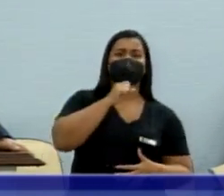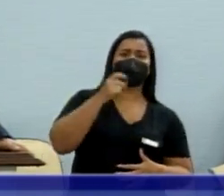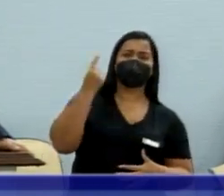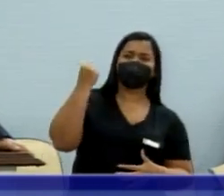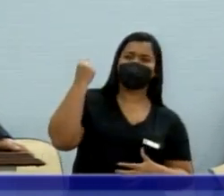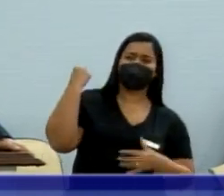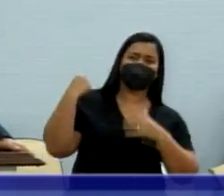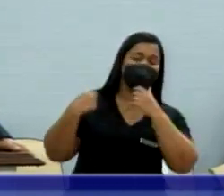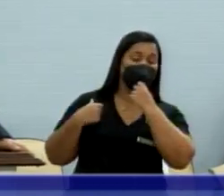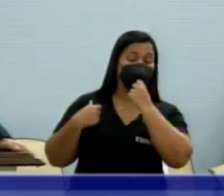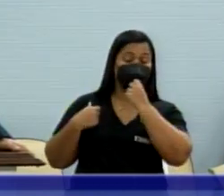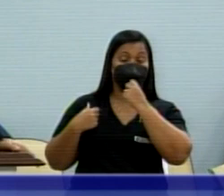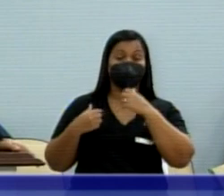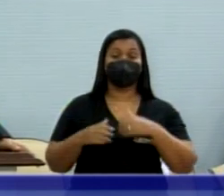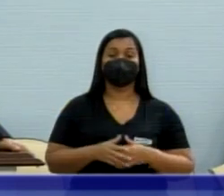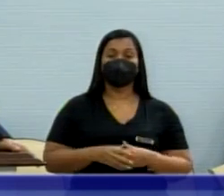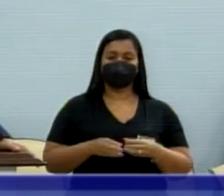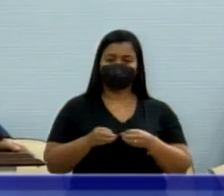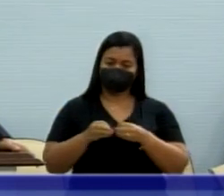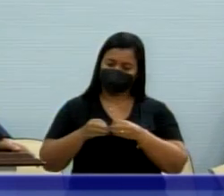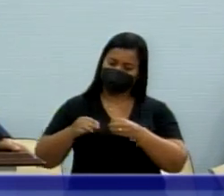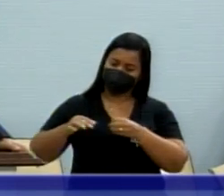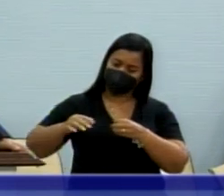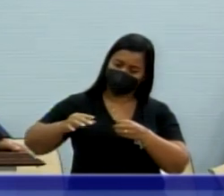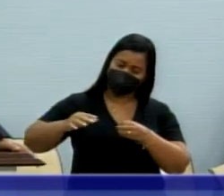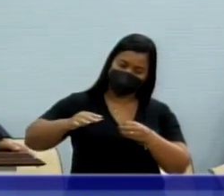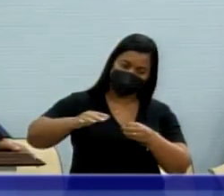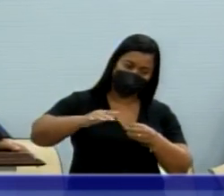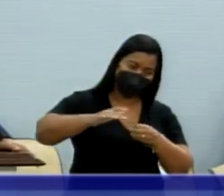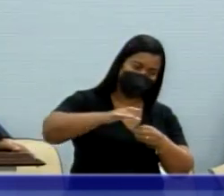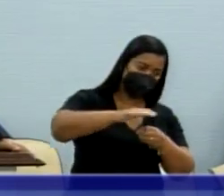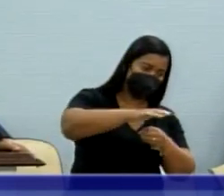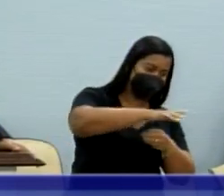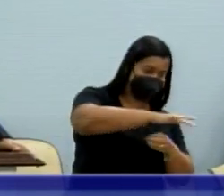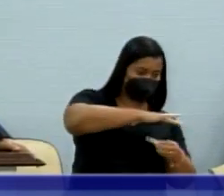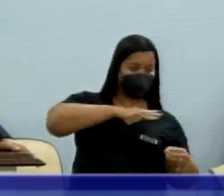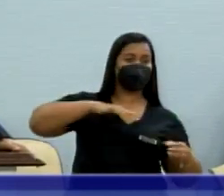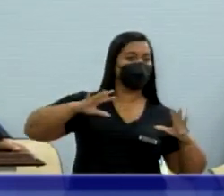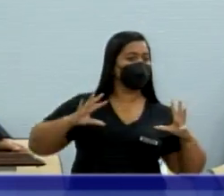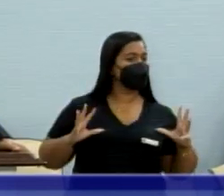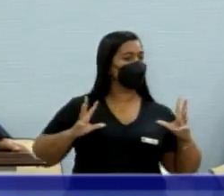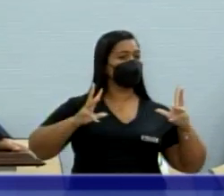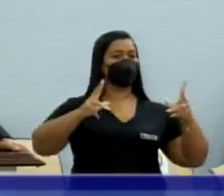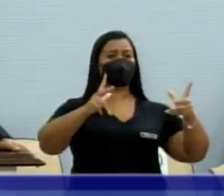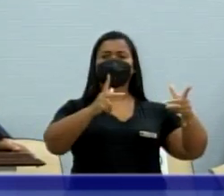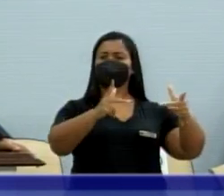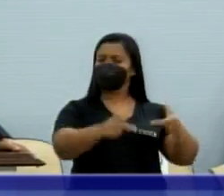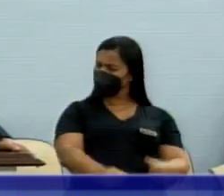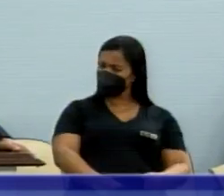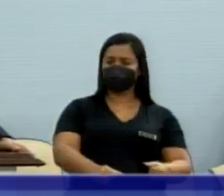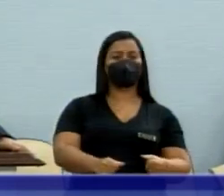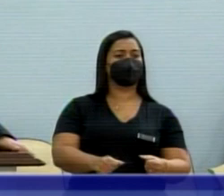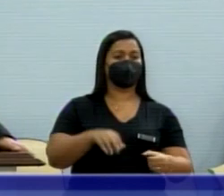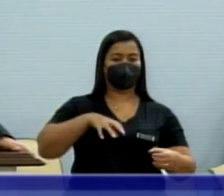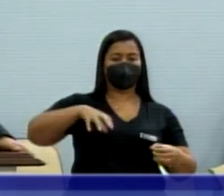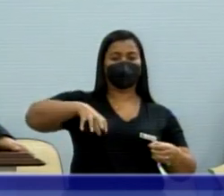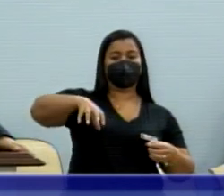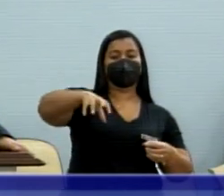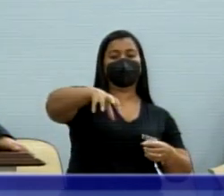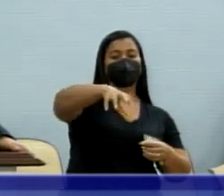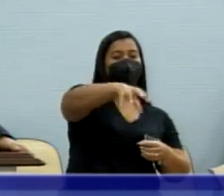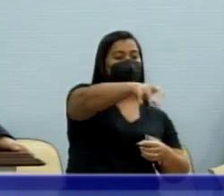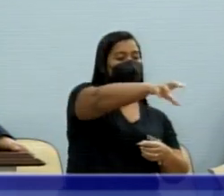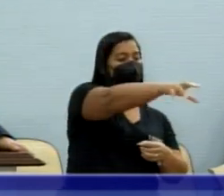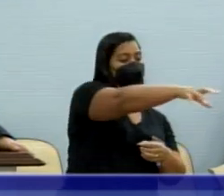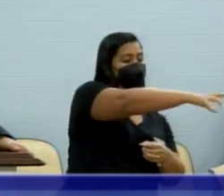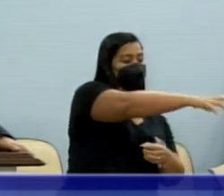Boa Vista, Integração, Jardins, Novas Gerações, Sul, Novo Cinquentenário, Palácio das Águas, Norte,